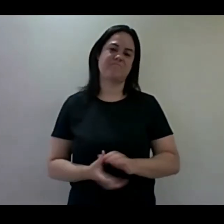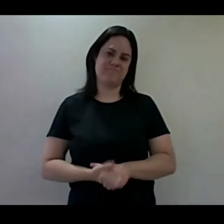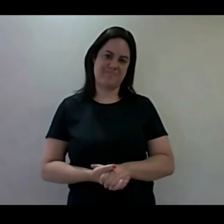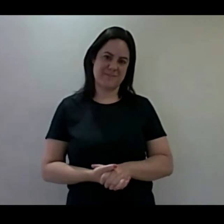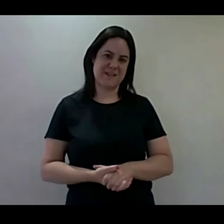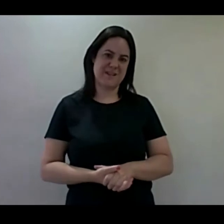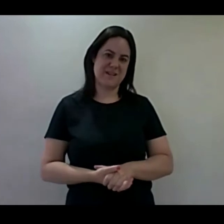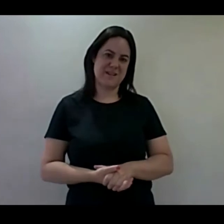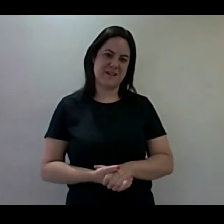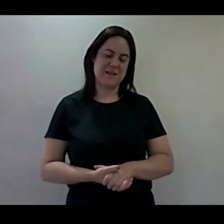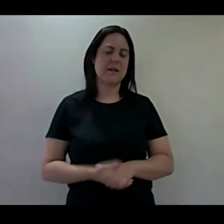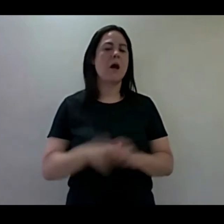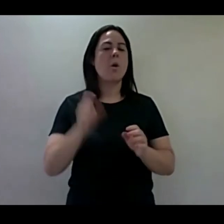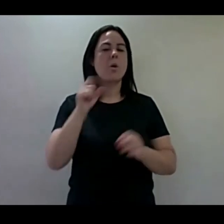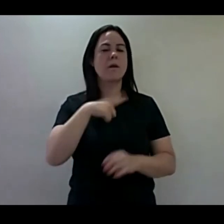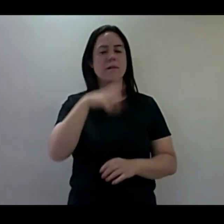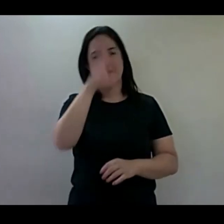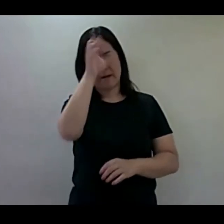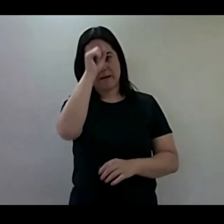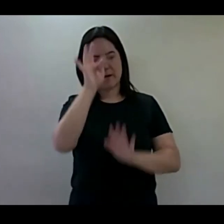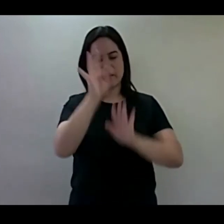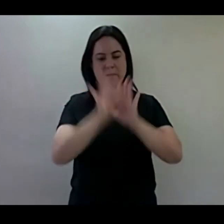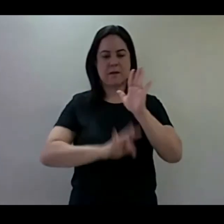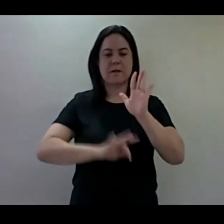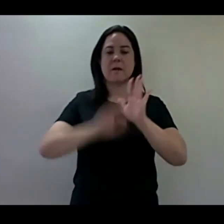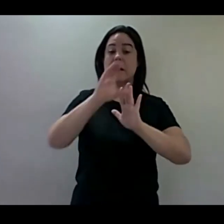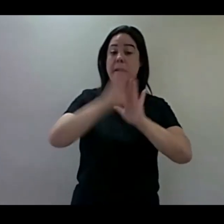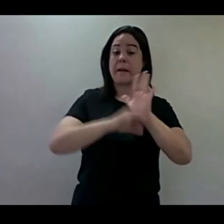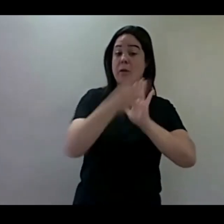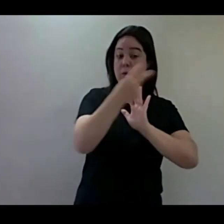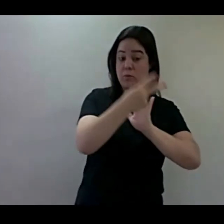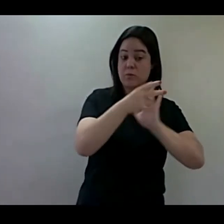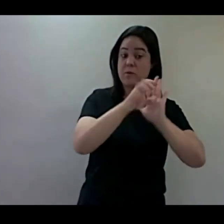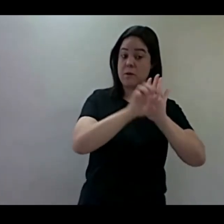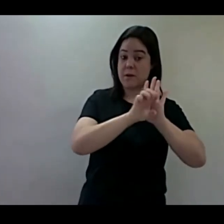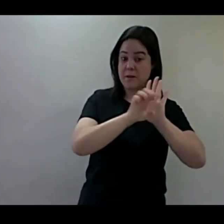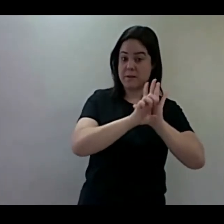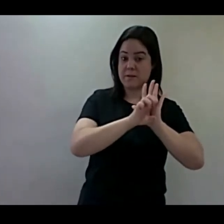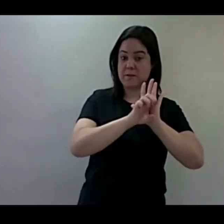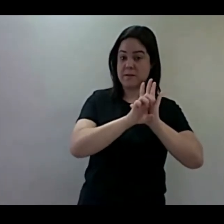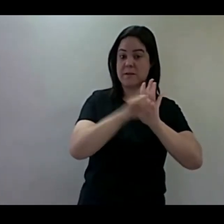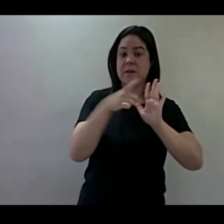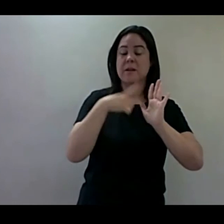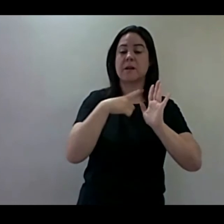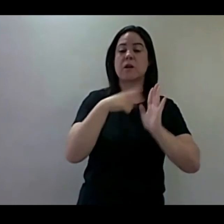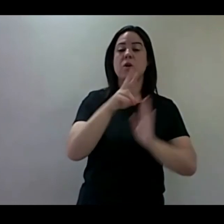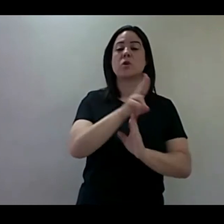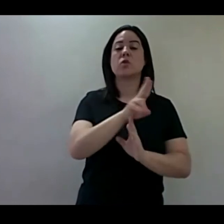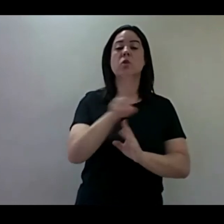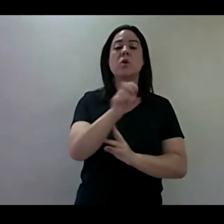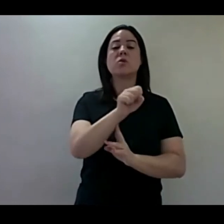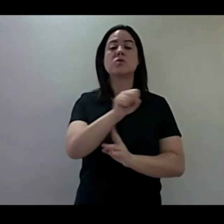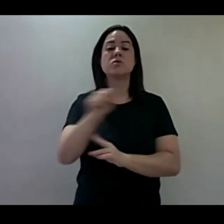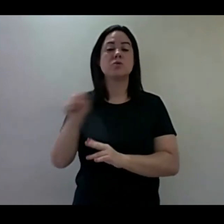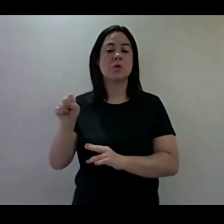No capítulo 2 de Êxodo, aparece o nome do sogro como Reuel.